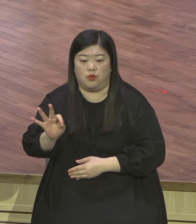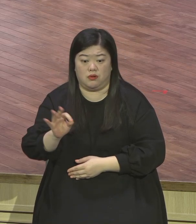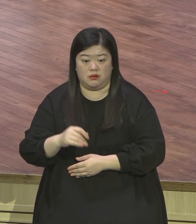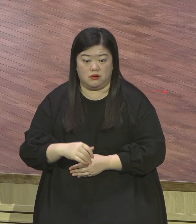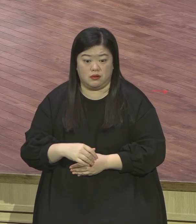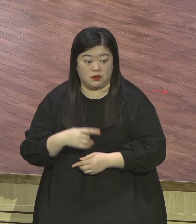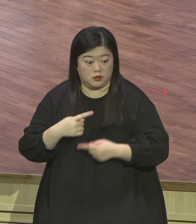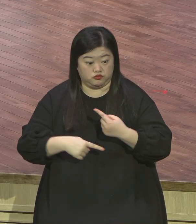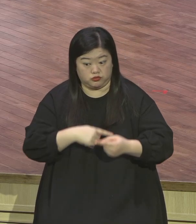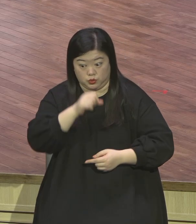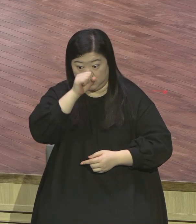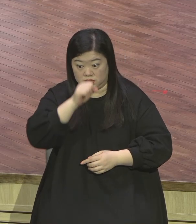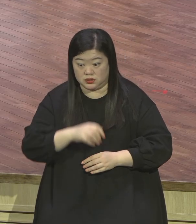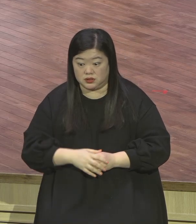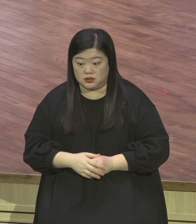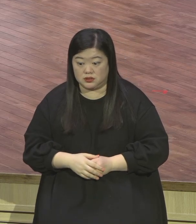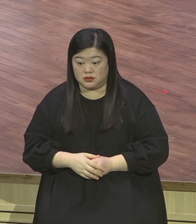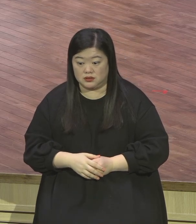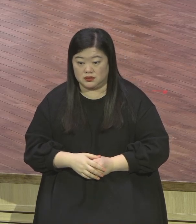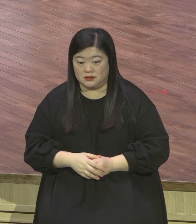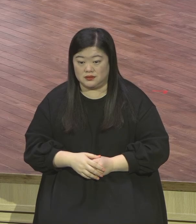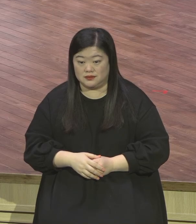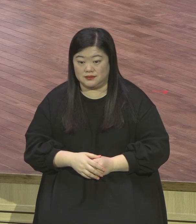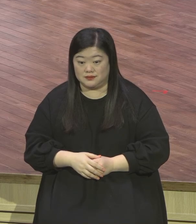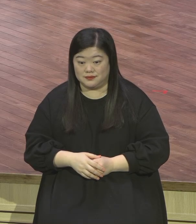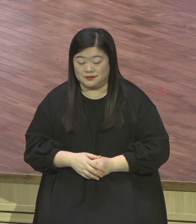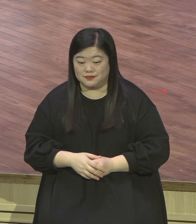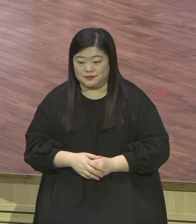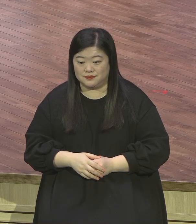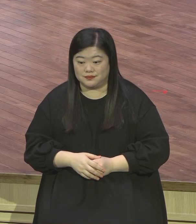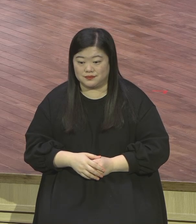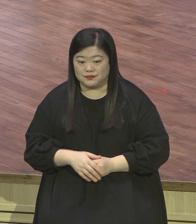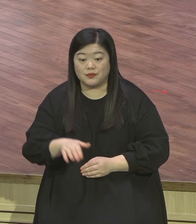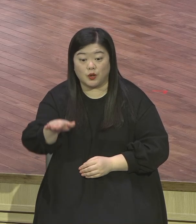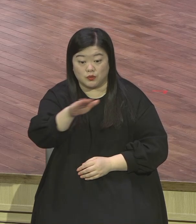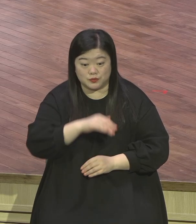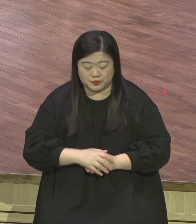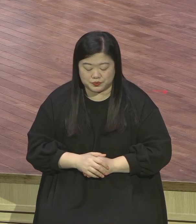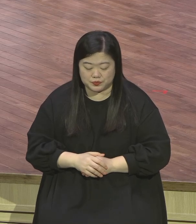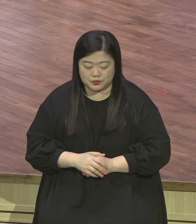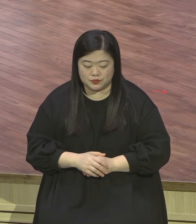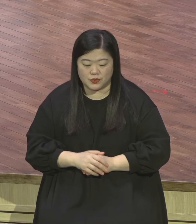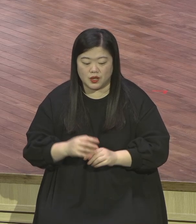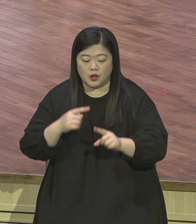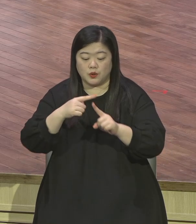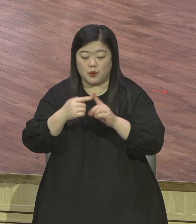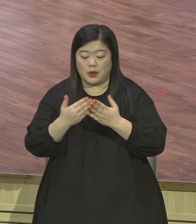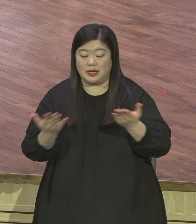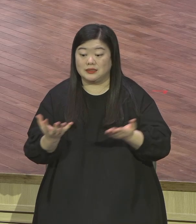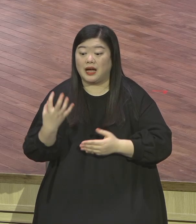열심히 하지 마세요 열심히 종교예요 우리는 복음 누리는 겁니다